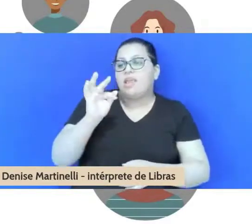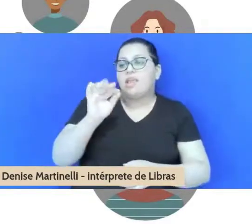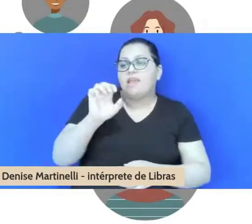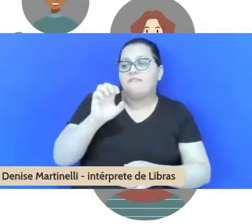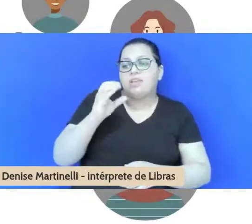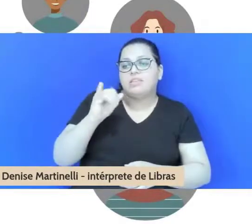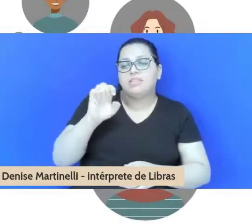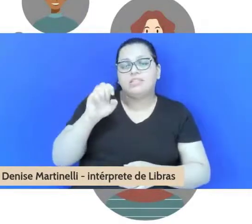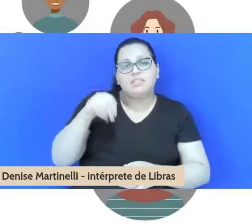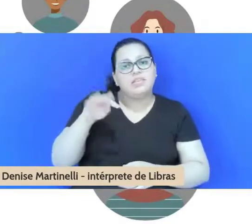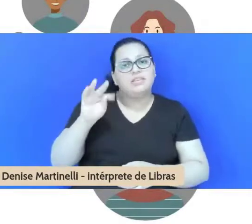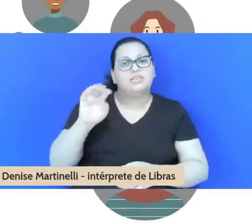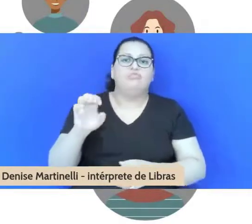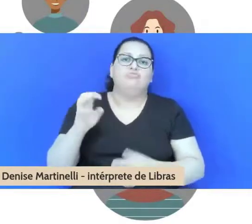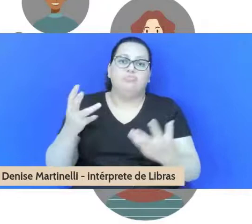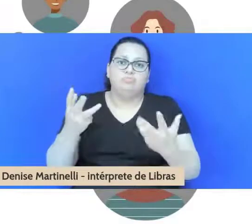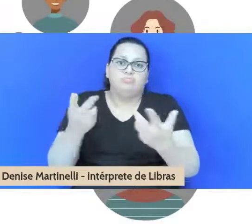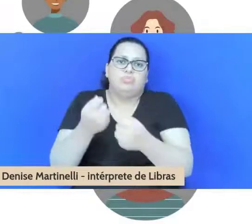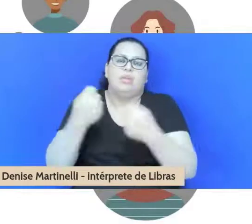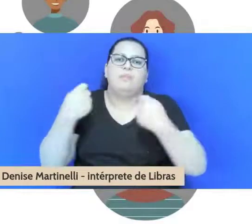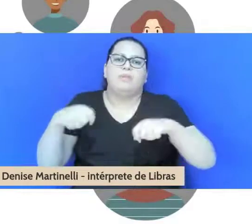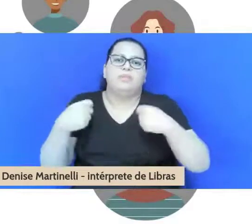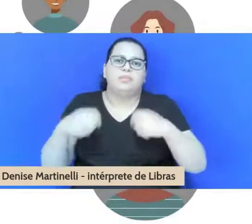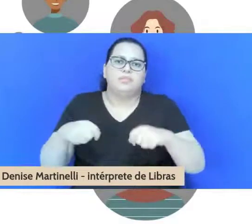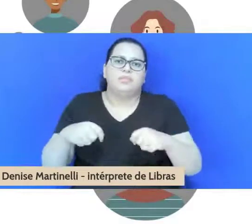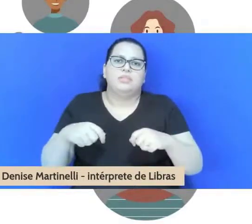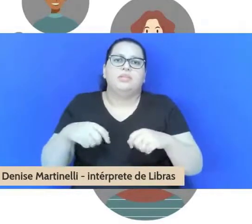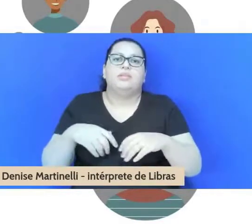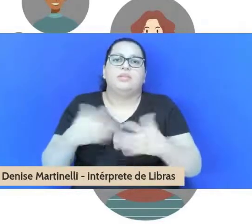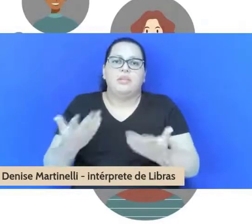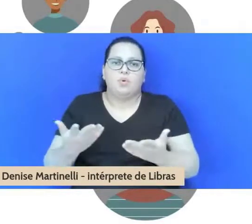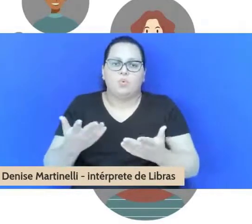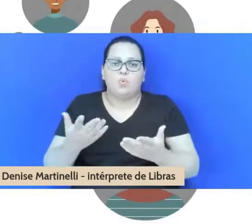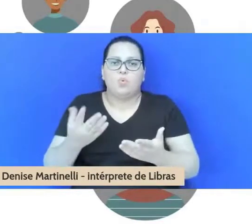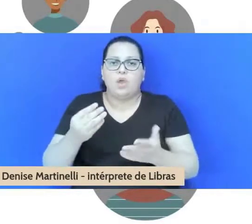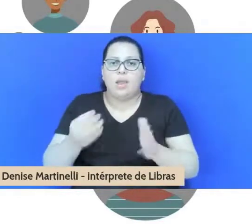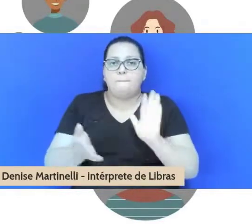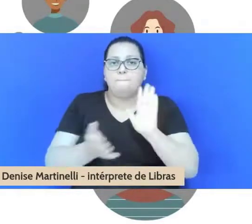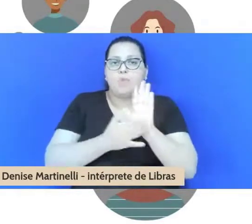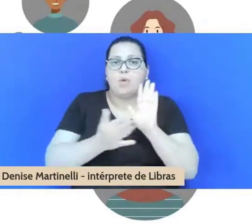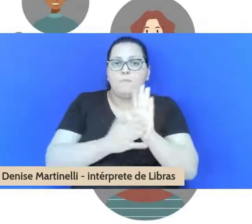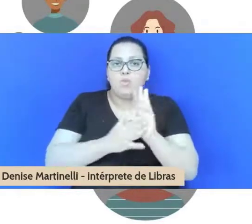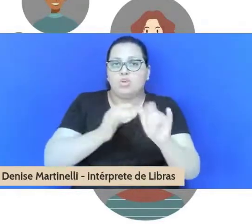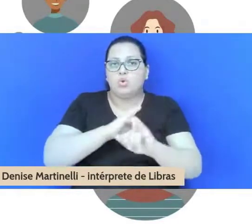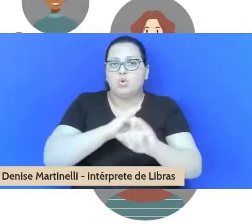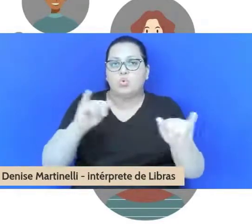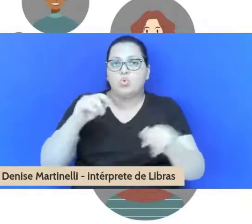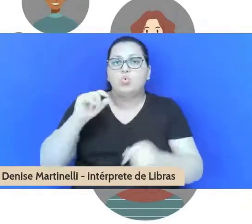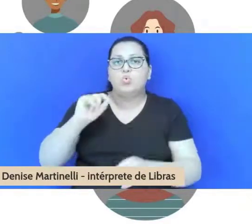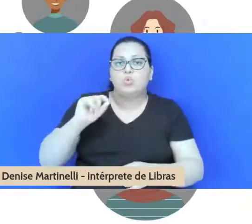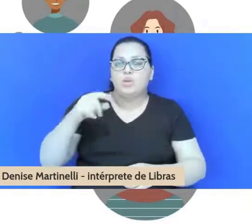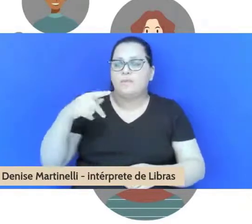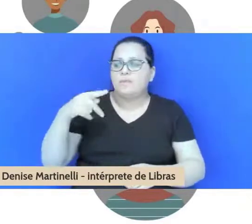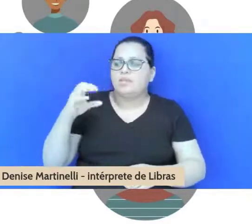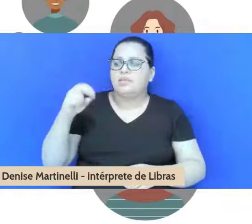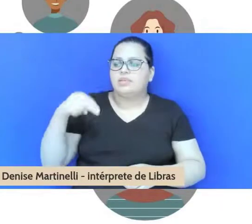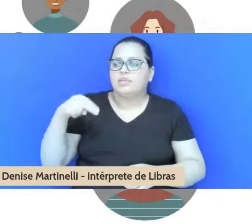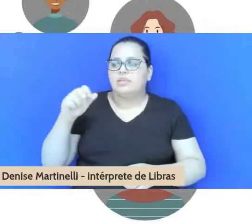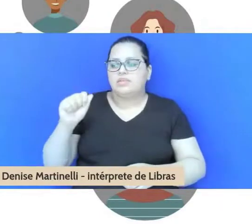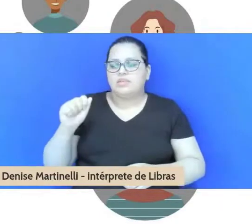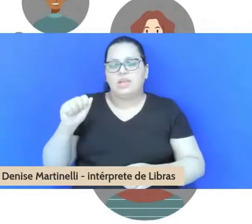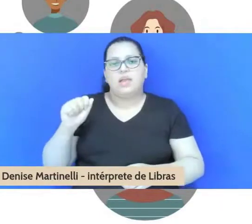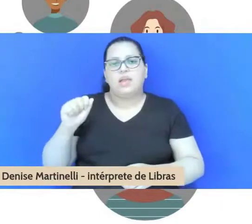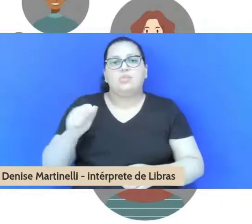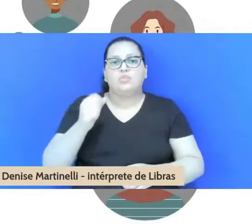PCNA aos moldes do que a gente chama de PCNA 2.0, ou PCNA-CISAI, que é o projeto